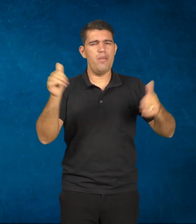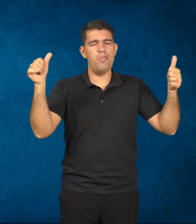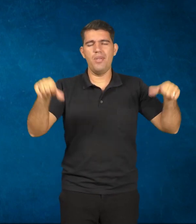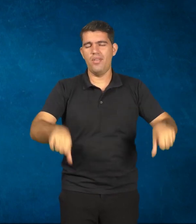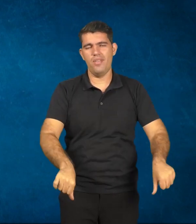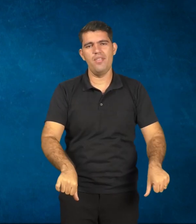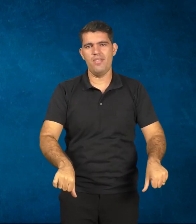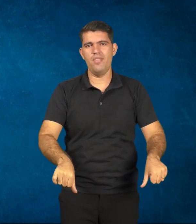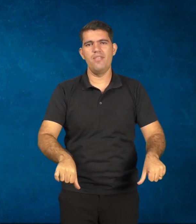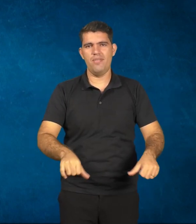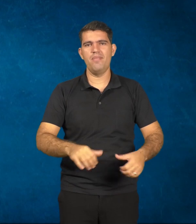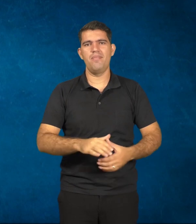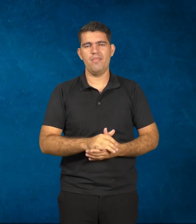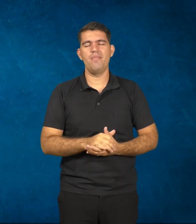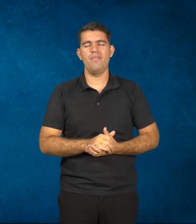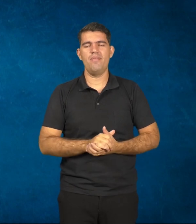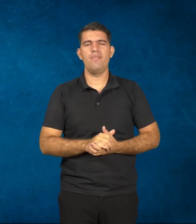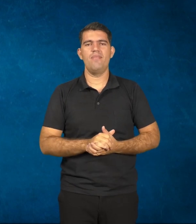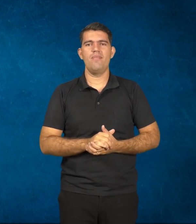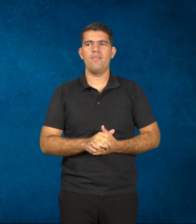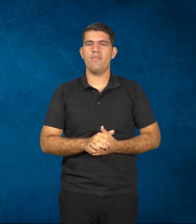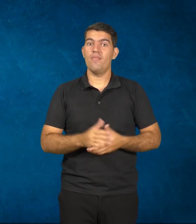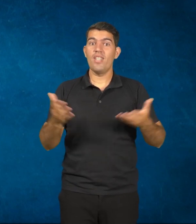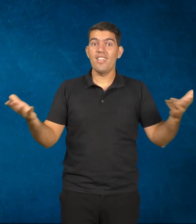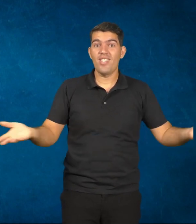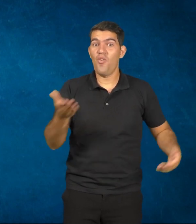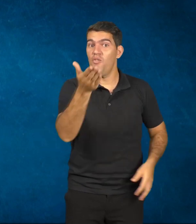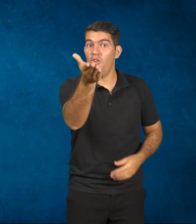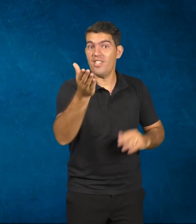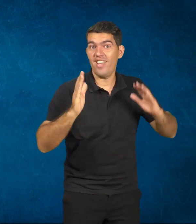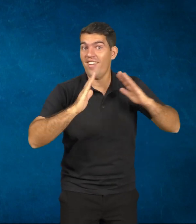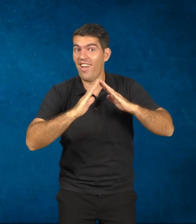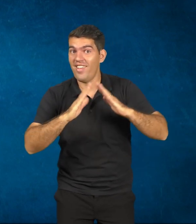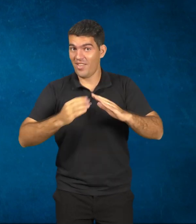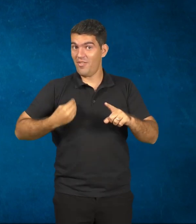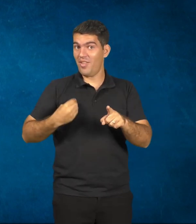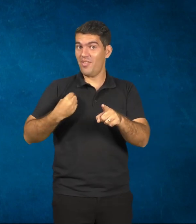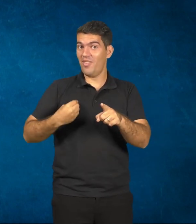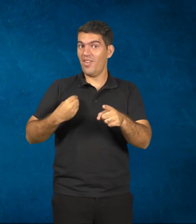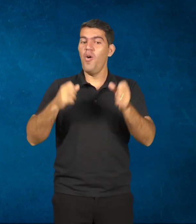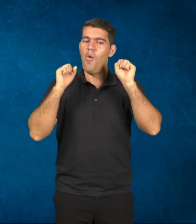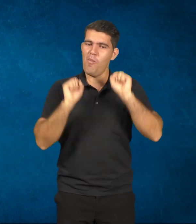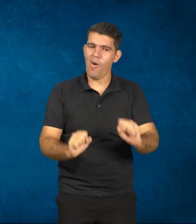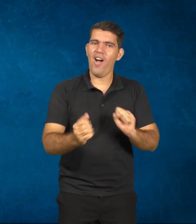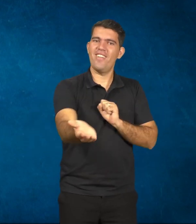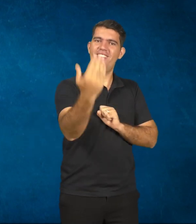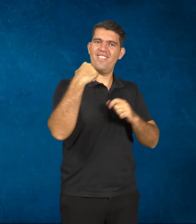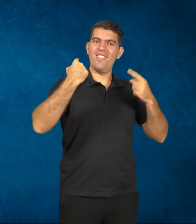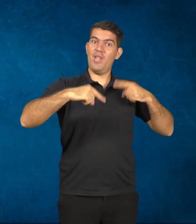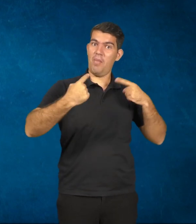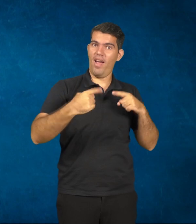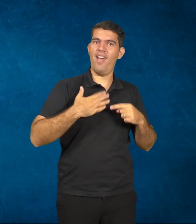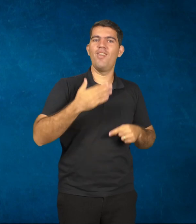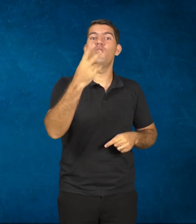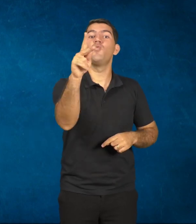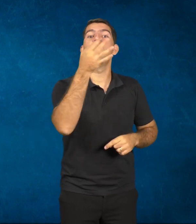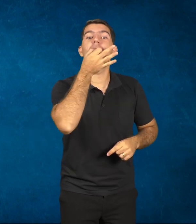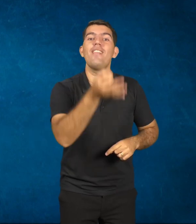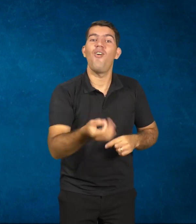não tê-la à mão. Você que está em casa pode e deve participar desse debate. Eu quero saber a sua opinião. Afinal, a tecnologia, ela